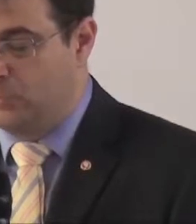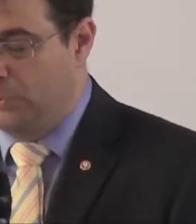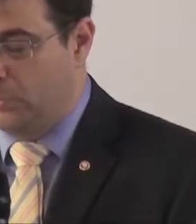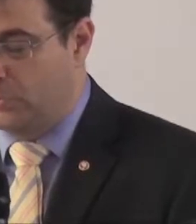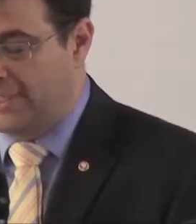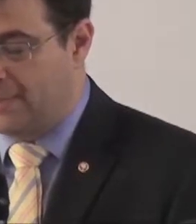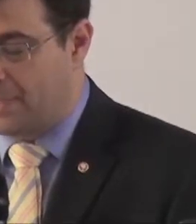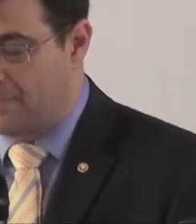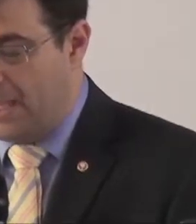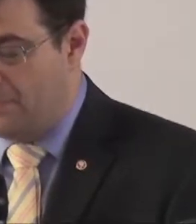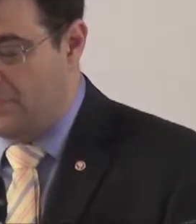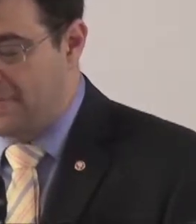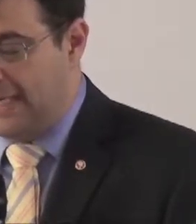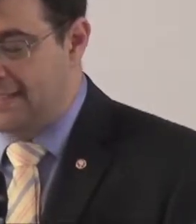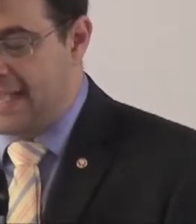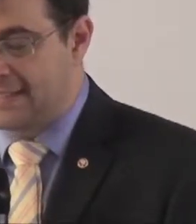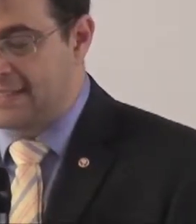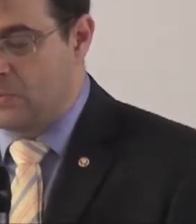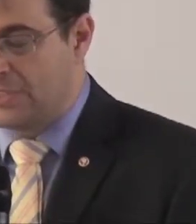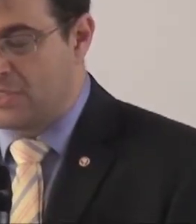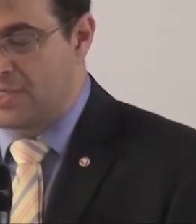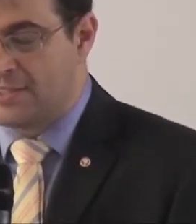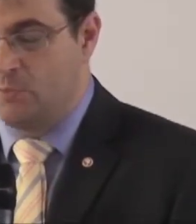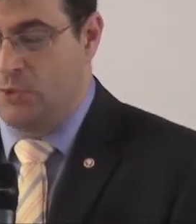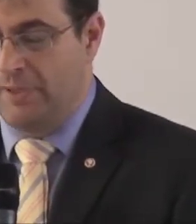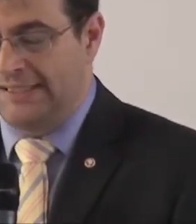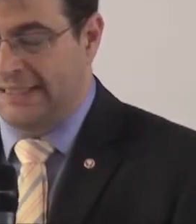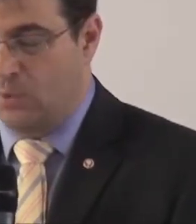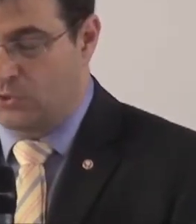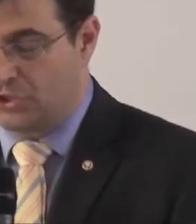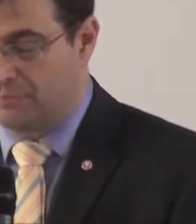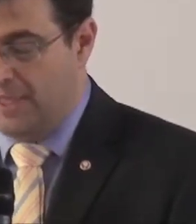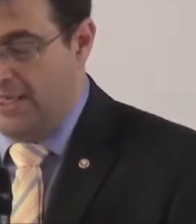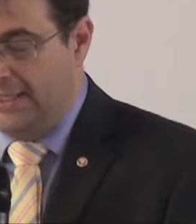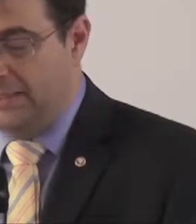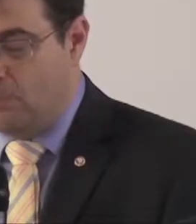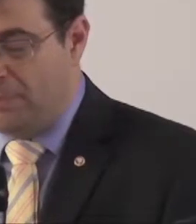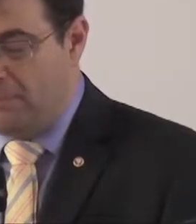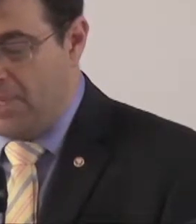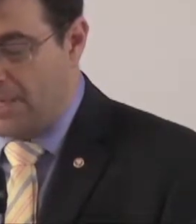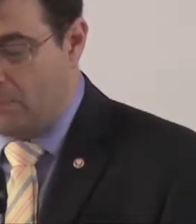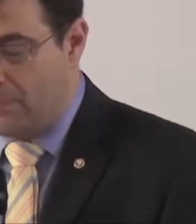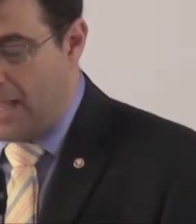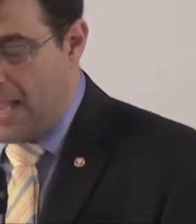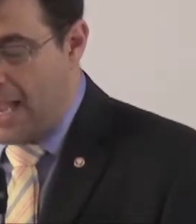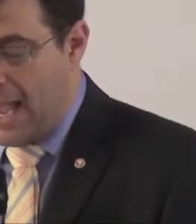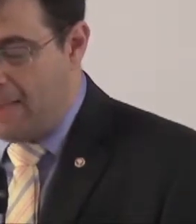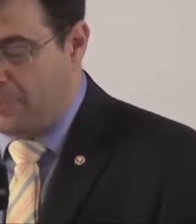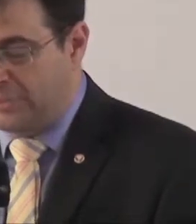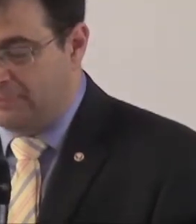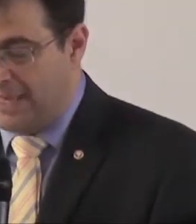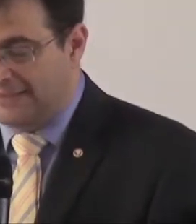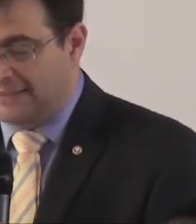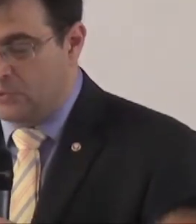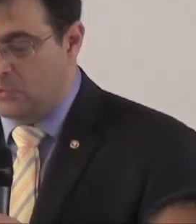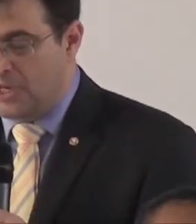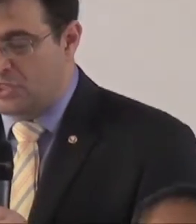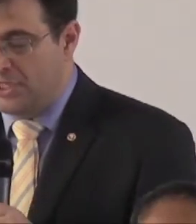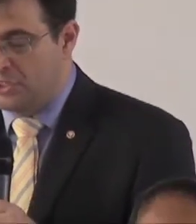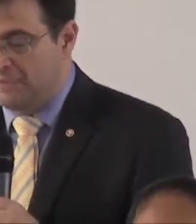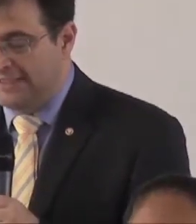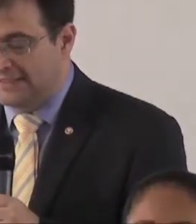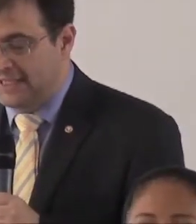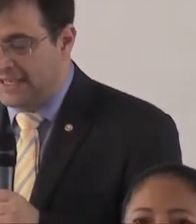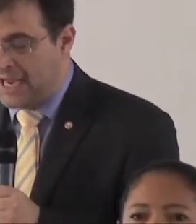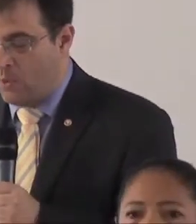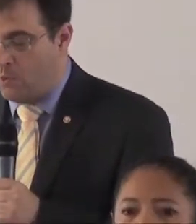Ministério Público no tema fiscalização da gestão pública e saúde? Então, primeiro, aproximação do